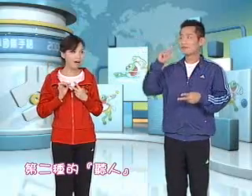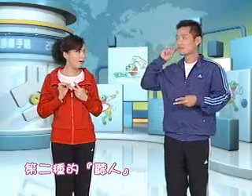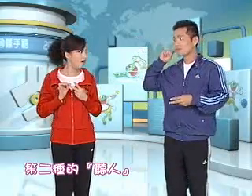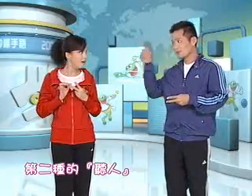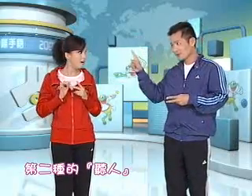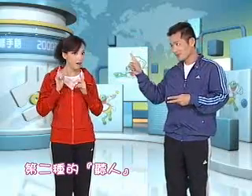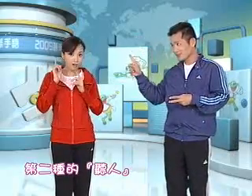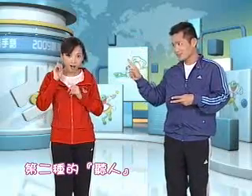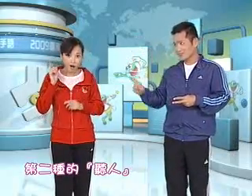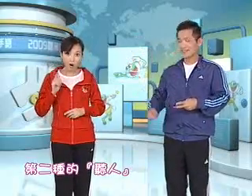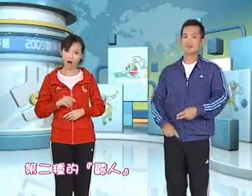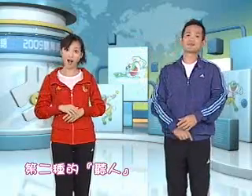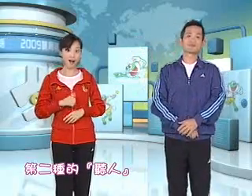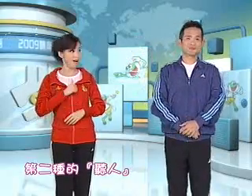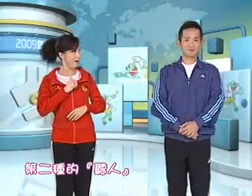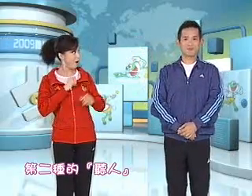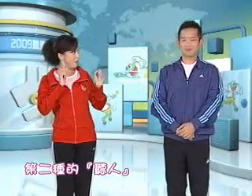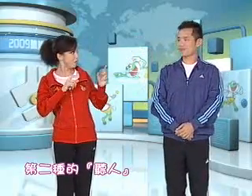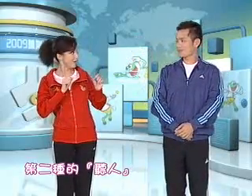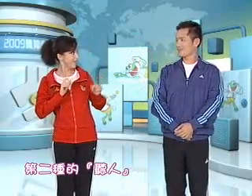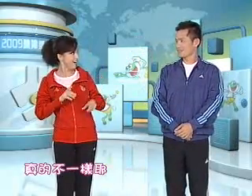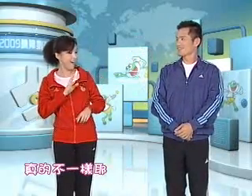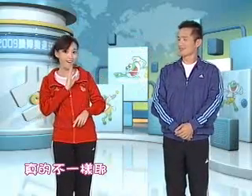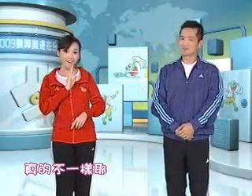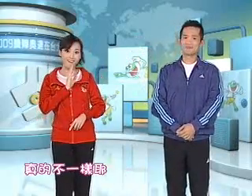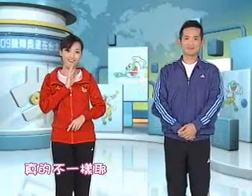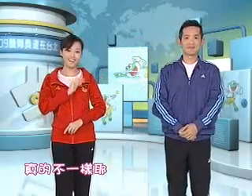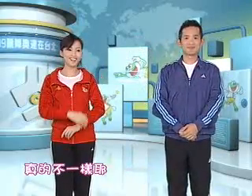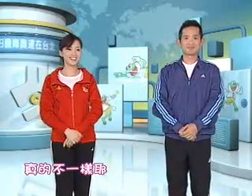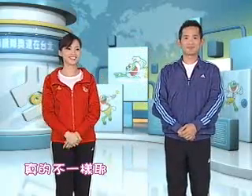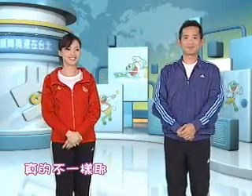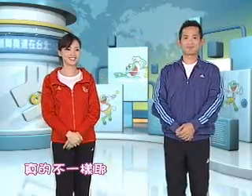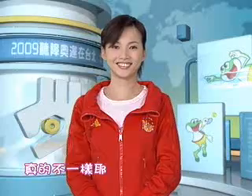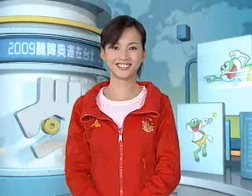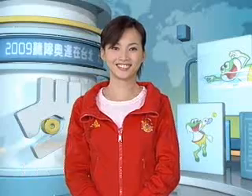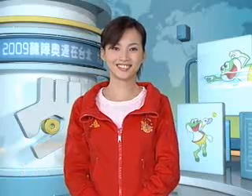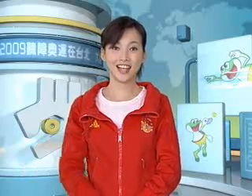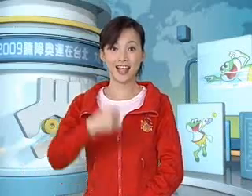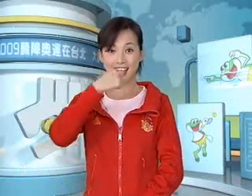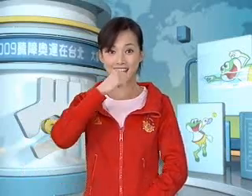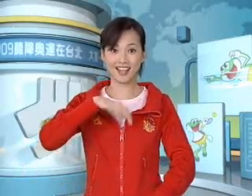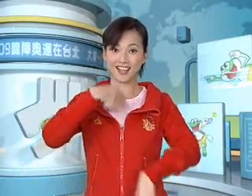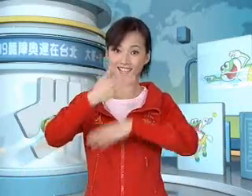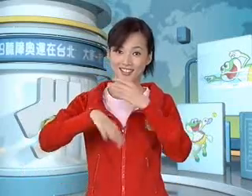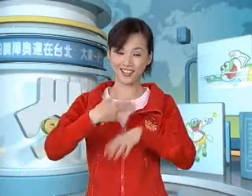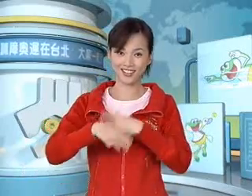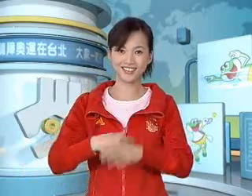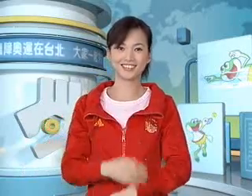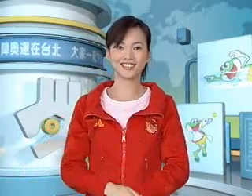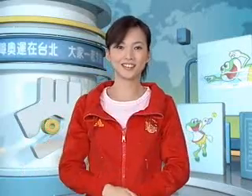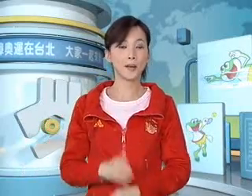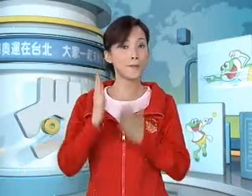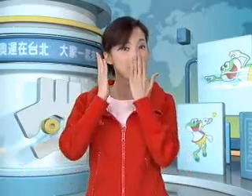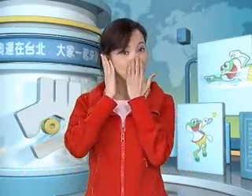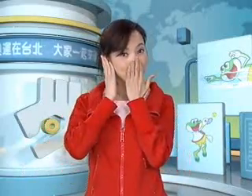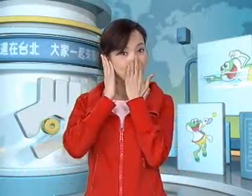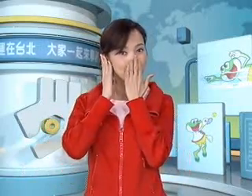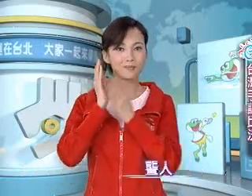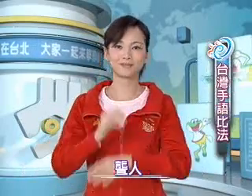第二种的听人哦真的不一样耶对台湾手语的笔法龙人